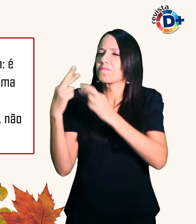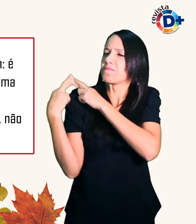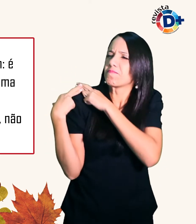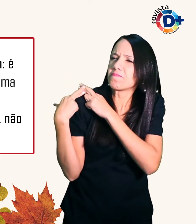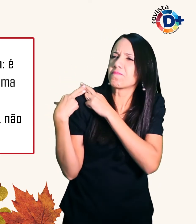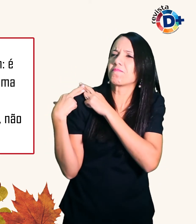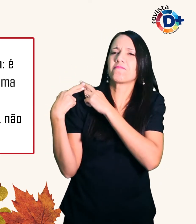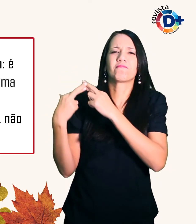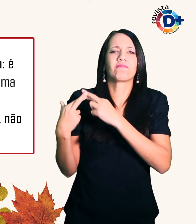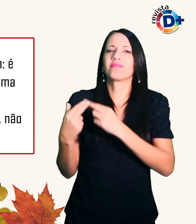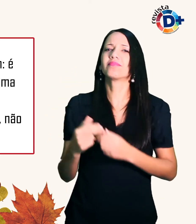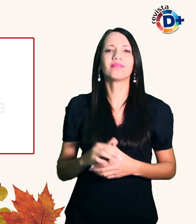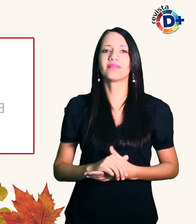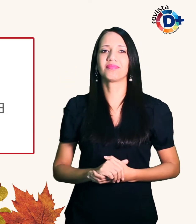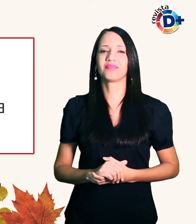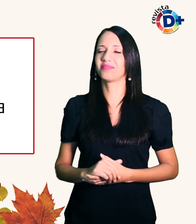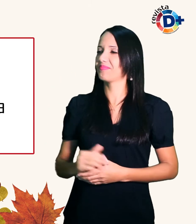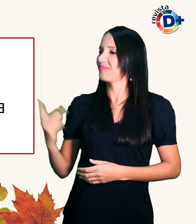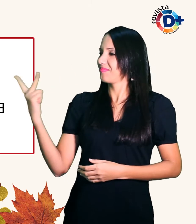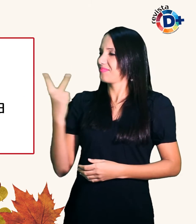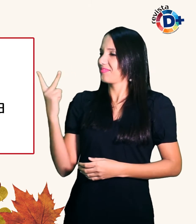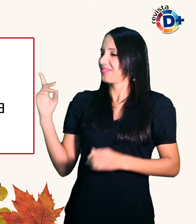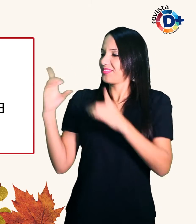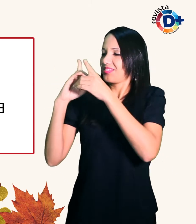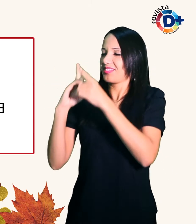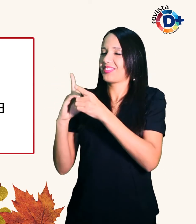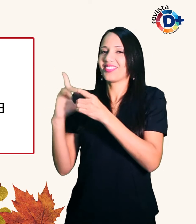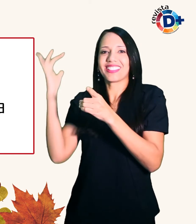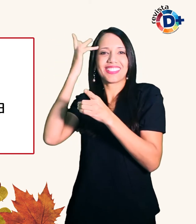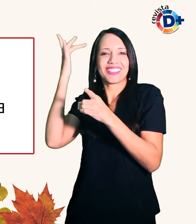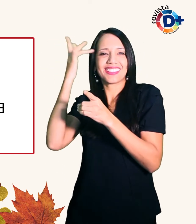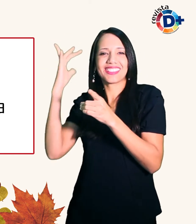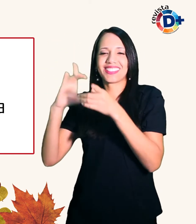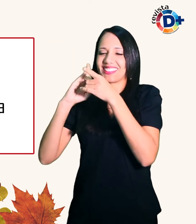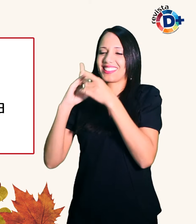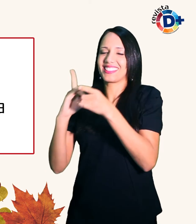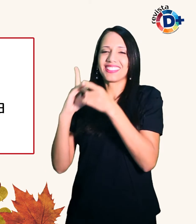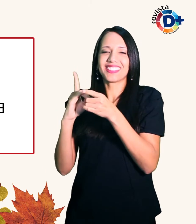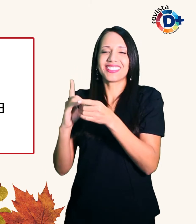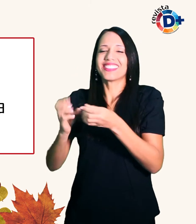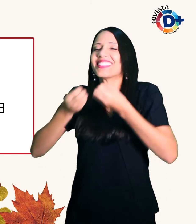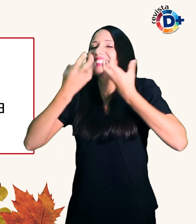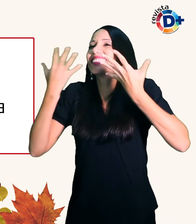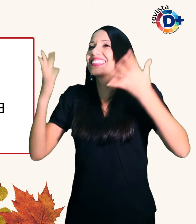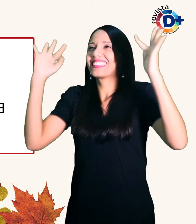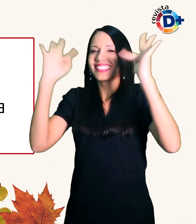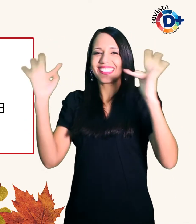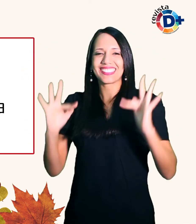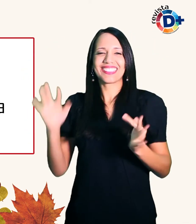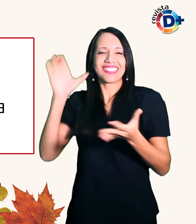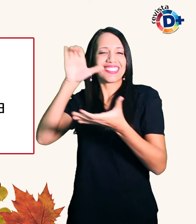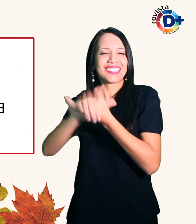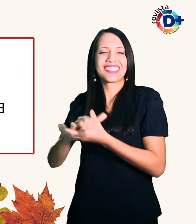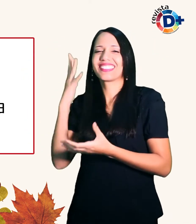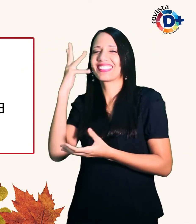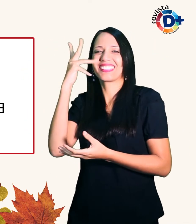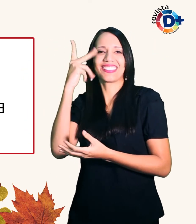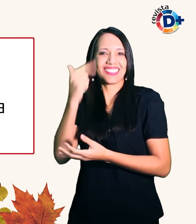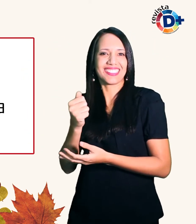Maduros unidos e bem-humorados Dodi e Milena formam um lindo casal E ela deixa seu